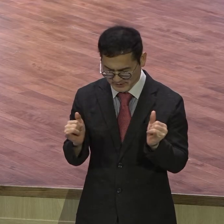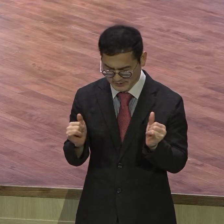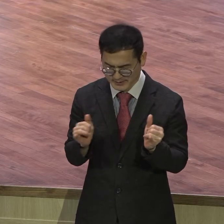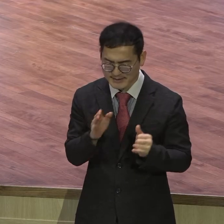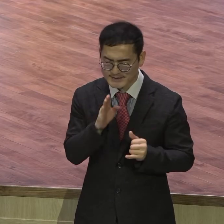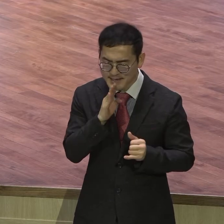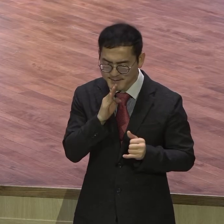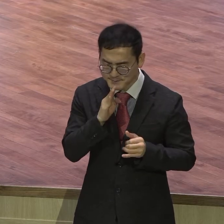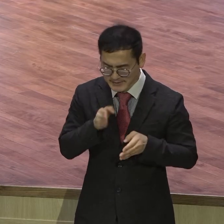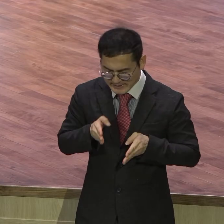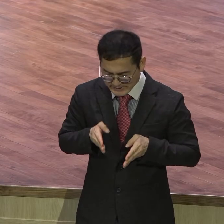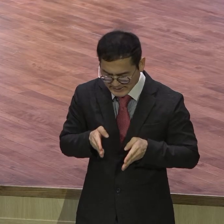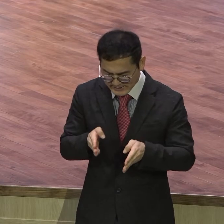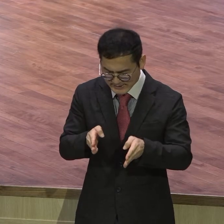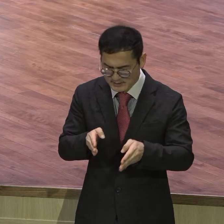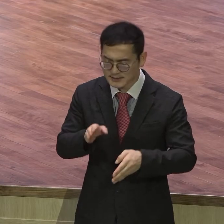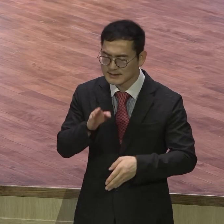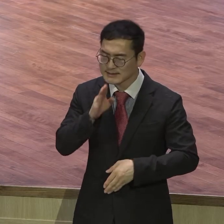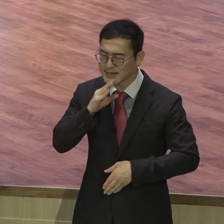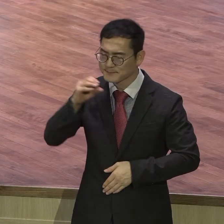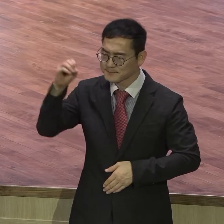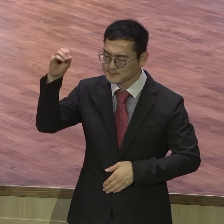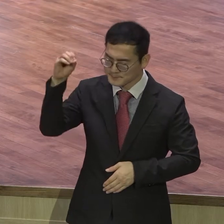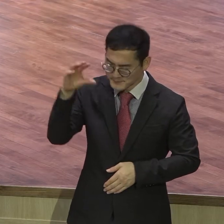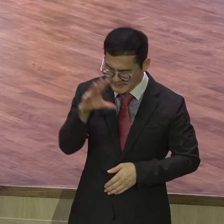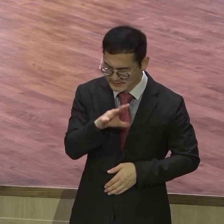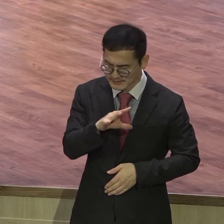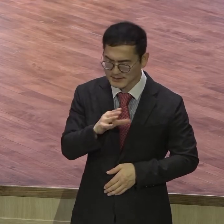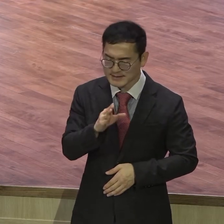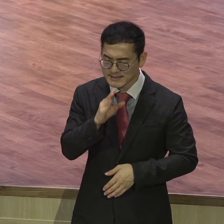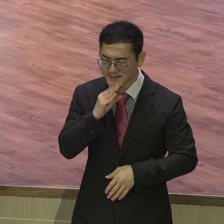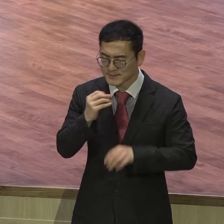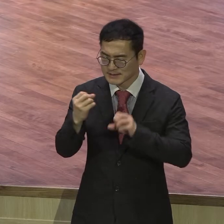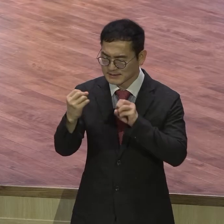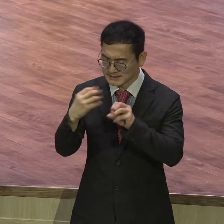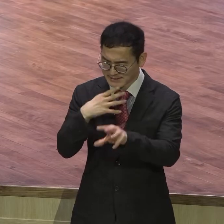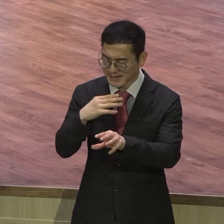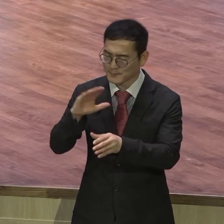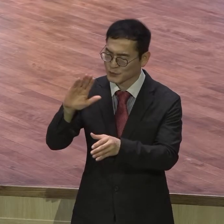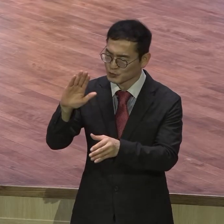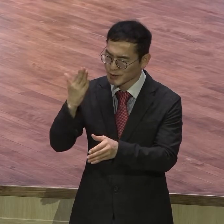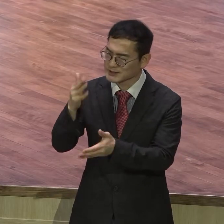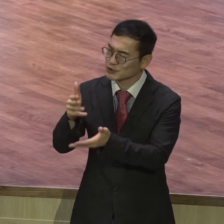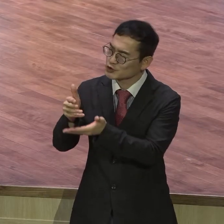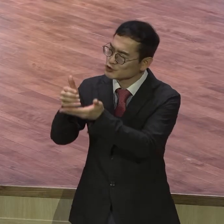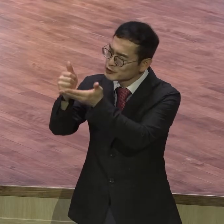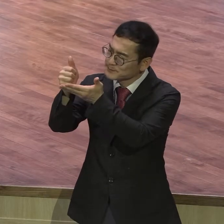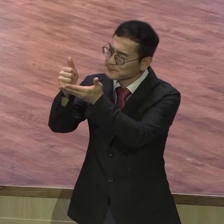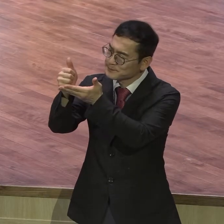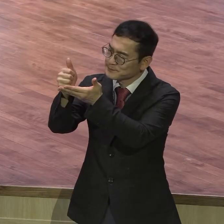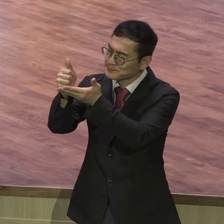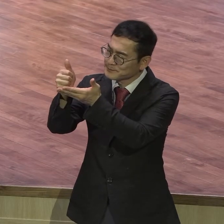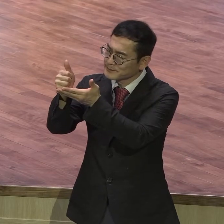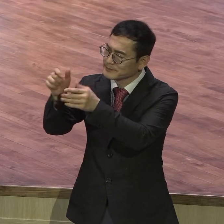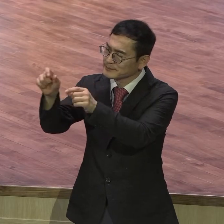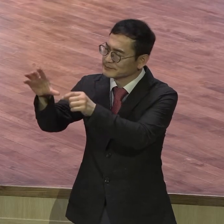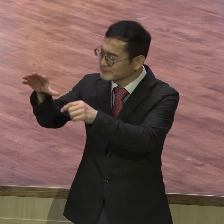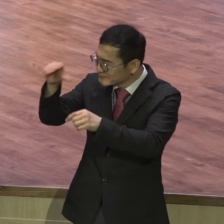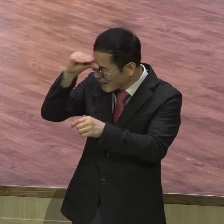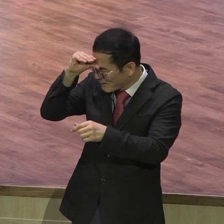빛이 되고 모든 사람들이 해답을 줄 수 있는 그런 주님이여 사명자의 삶을 살 수 있도록 주께서 새로운